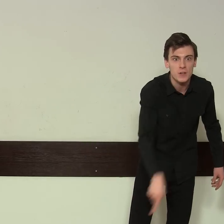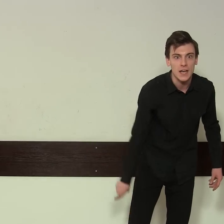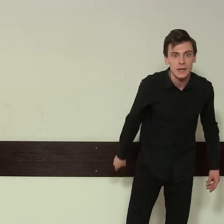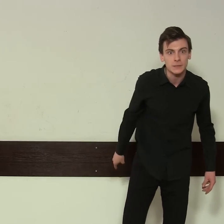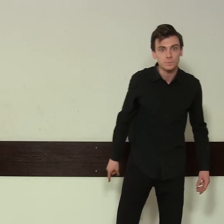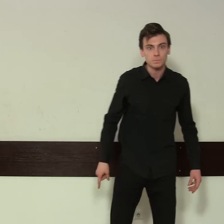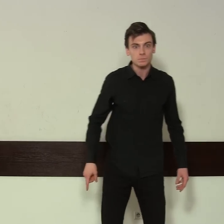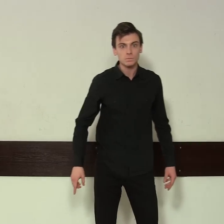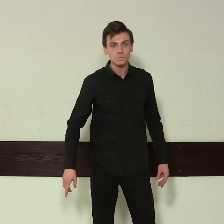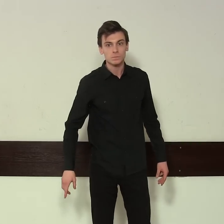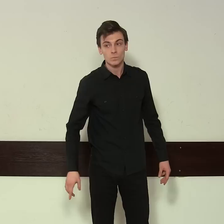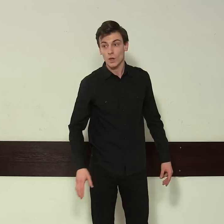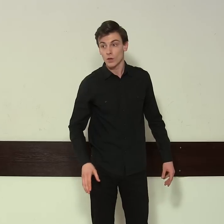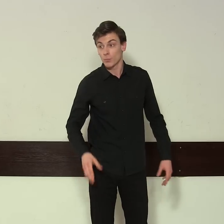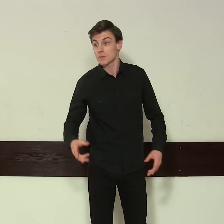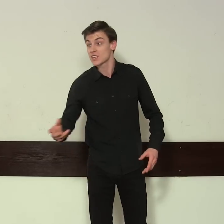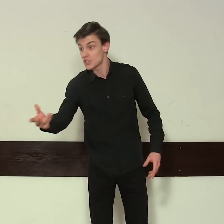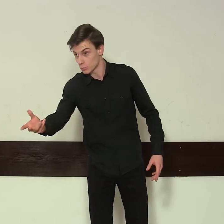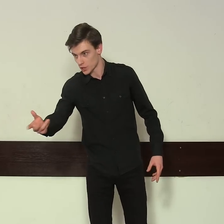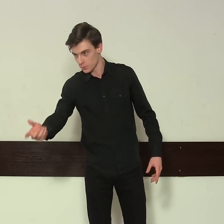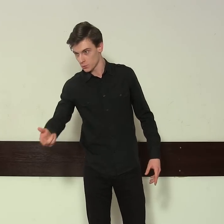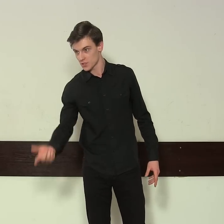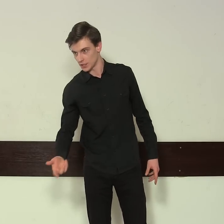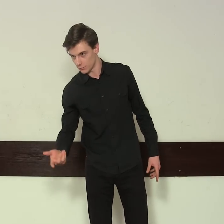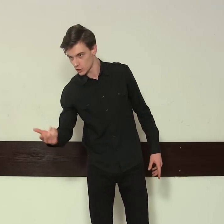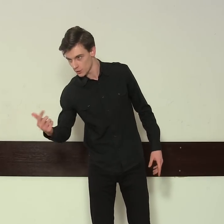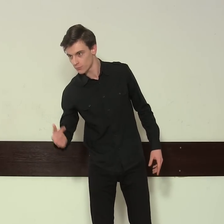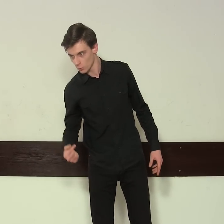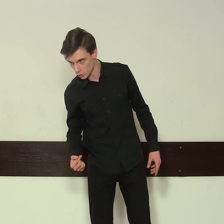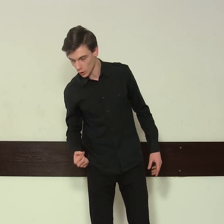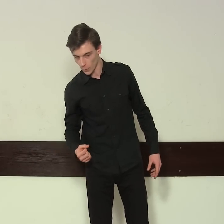łoza! Potem sędziemu szepnął schyliwszy się w ucho.